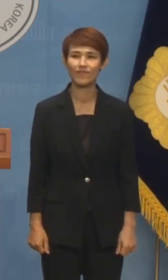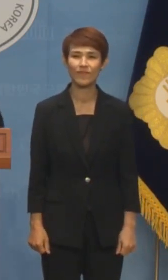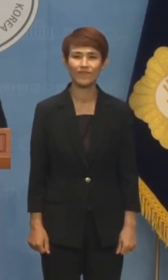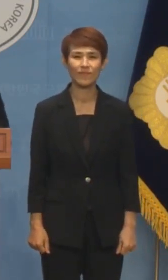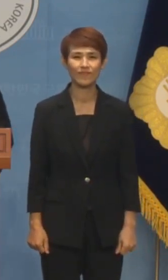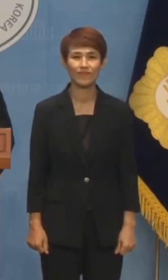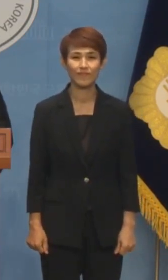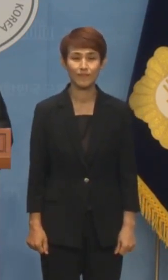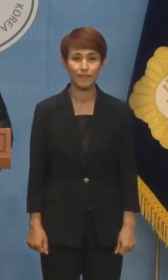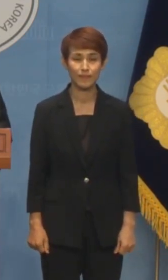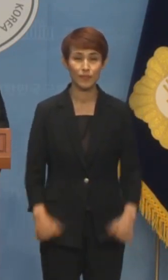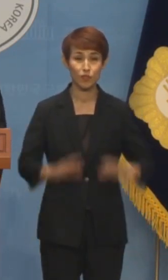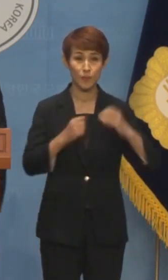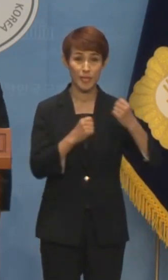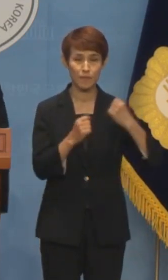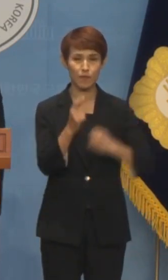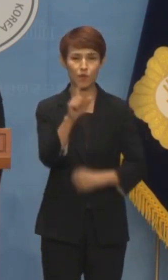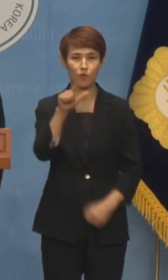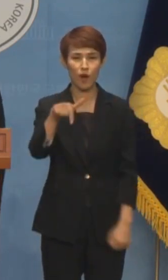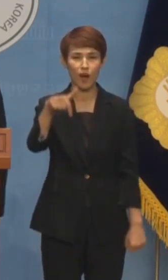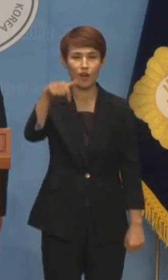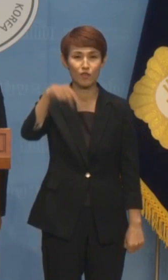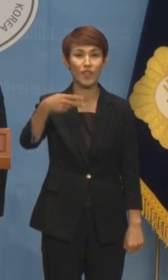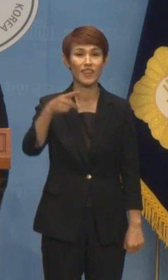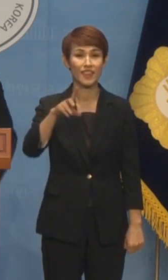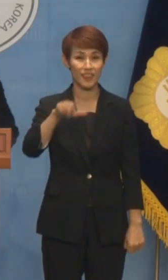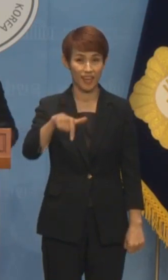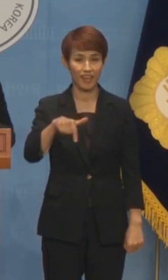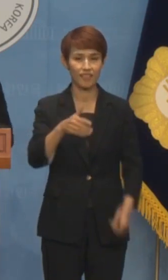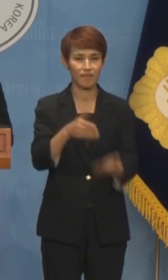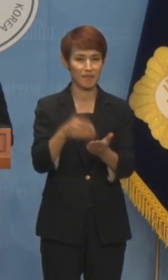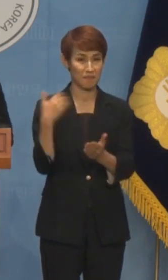국민의힘 곽규택 수석대변인입니다.